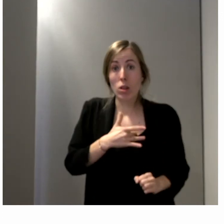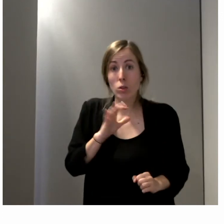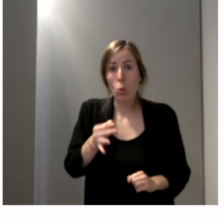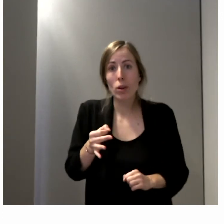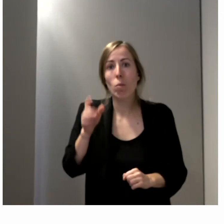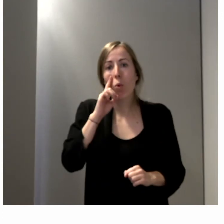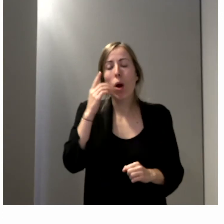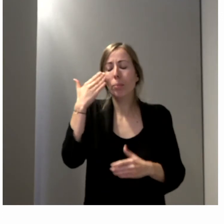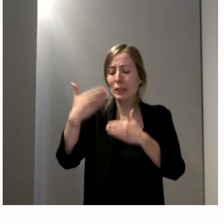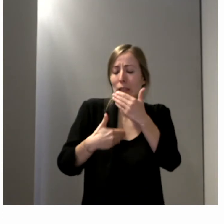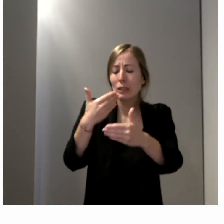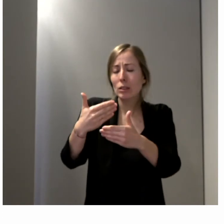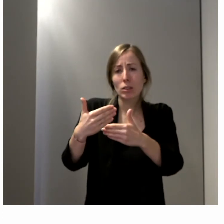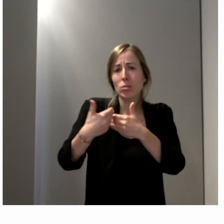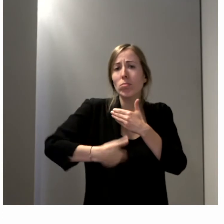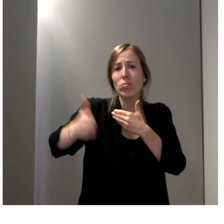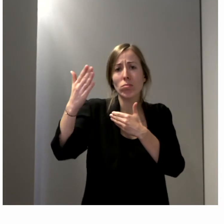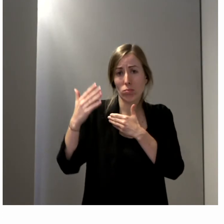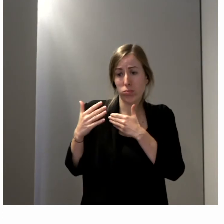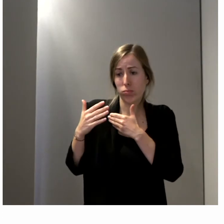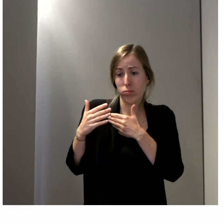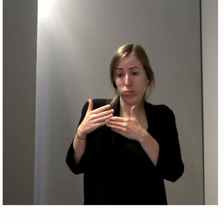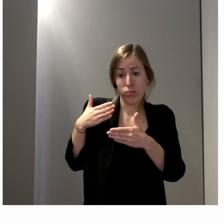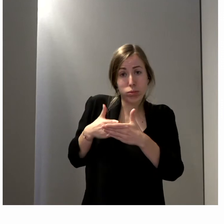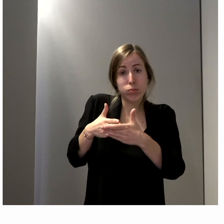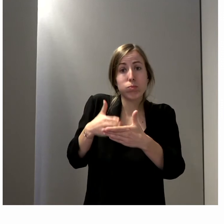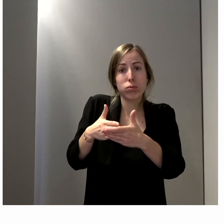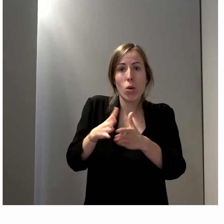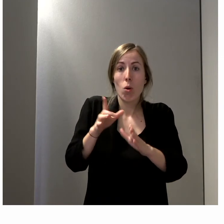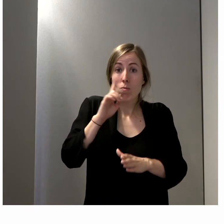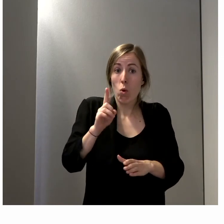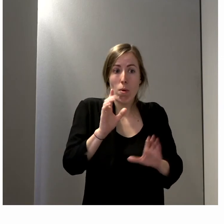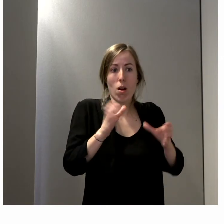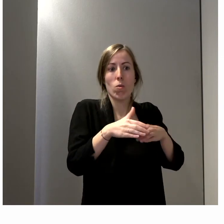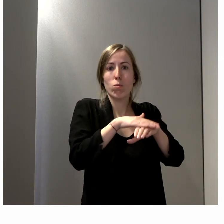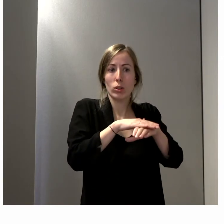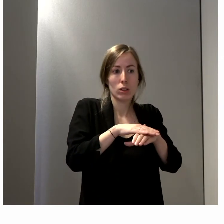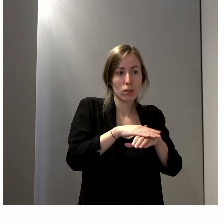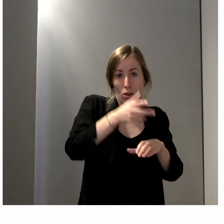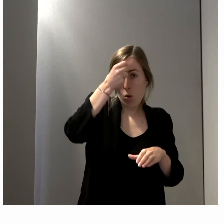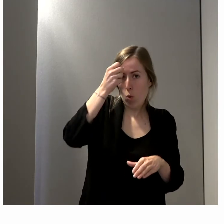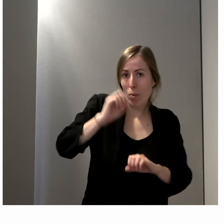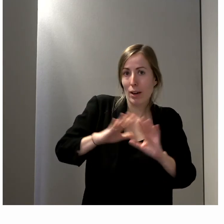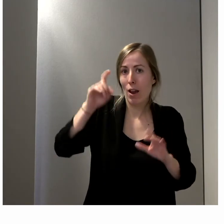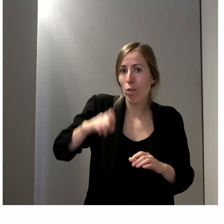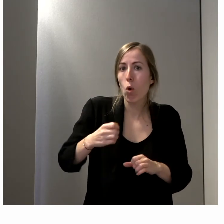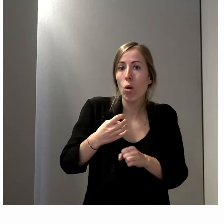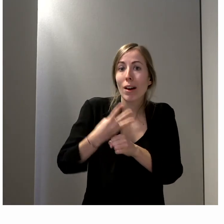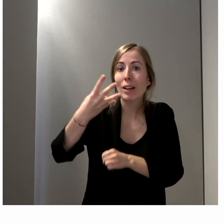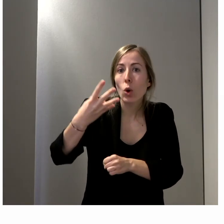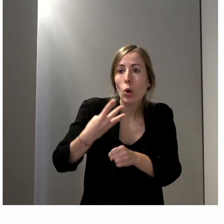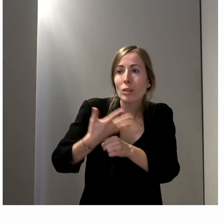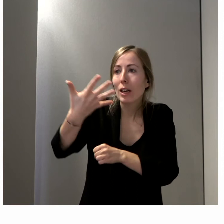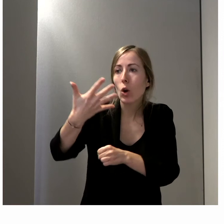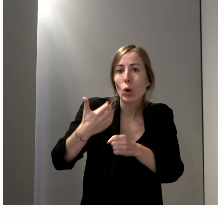si à terme les choses n'avancent pas, il faut bien que les partis politiques comprennent que peut-être dans ce cas 4-5-6 ans, quand on l'espère